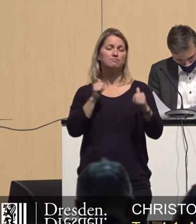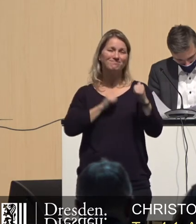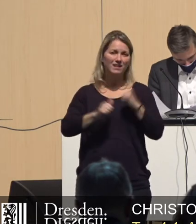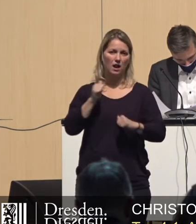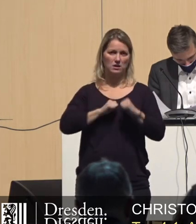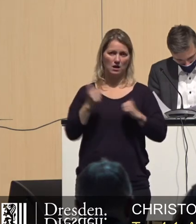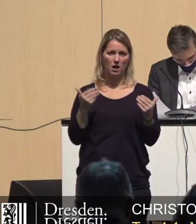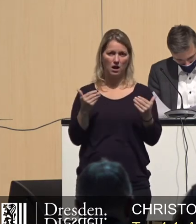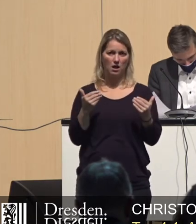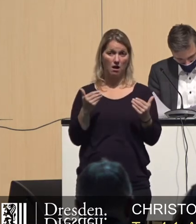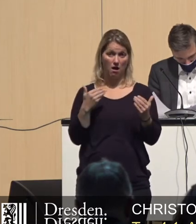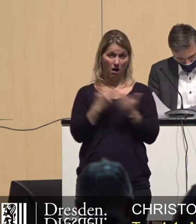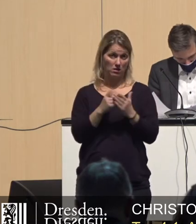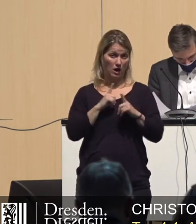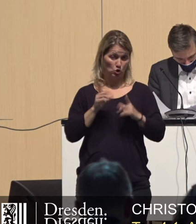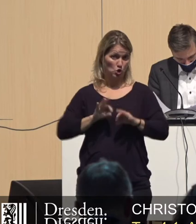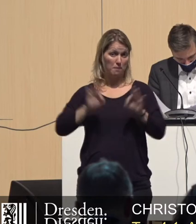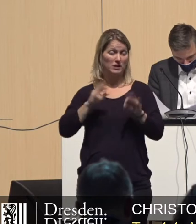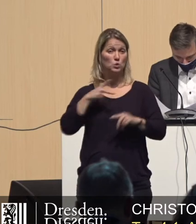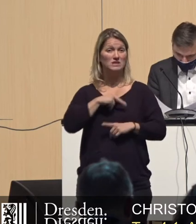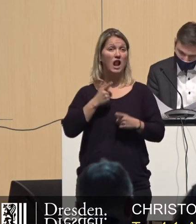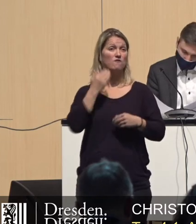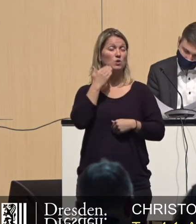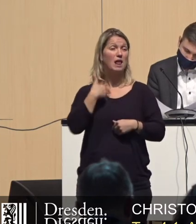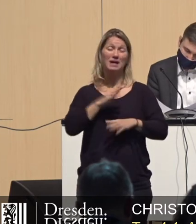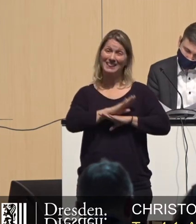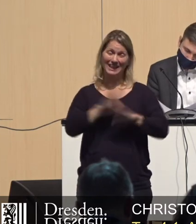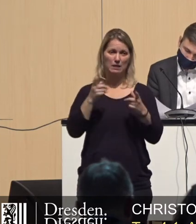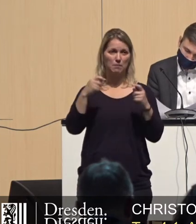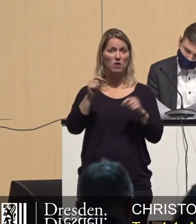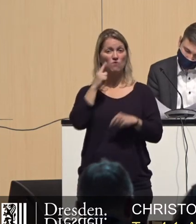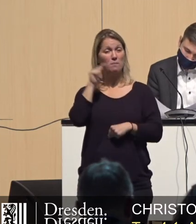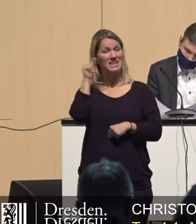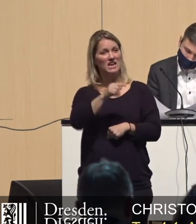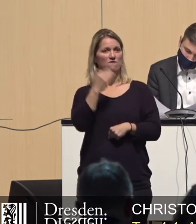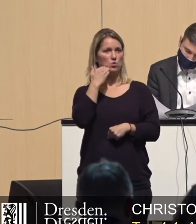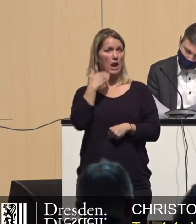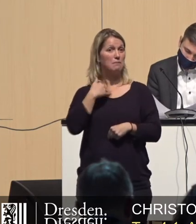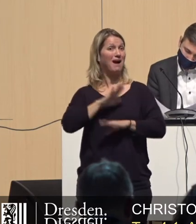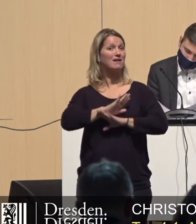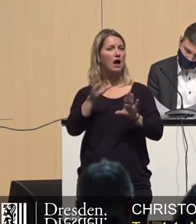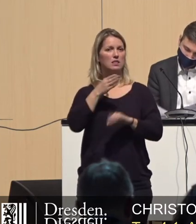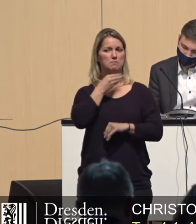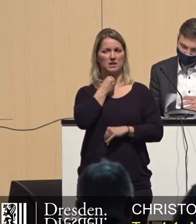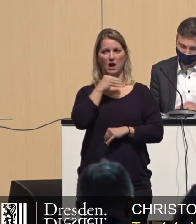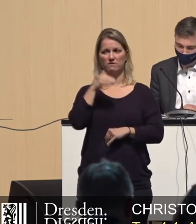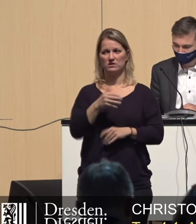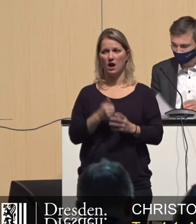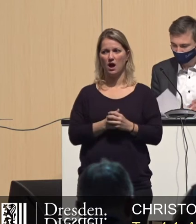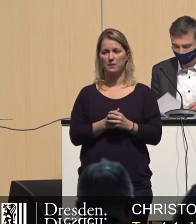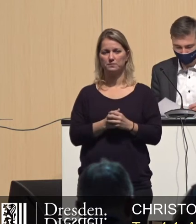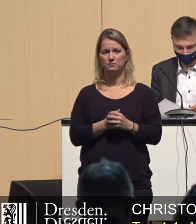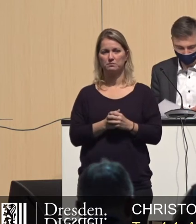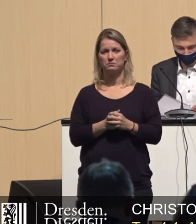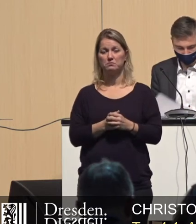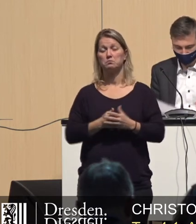Denn noch besser wäre es, wir würden gar keine Sozialwohnungen bauen, weil wir keinen Bedarf an diesen Wohnungen hätten. Aber Sozialwohnungen bauen ist für manche